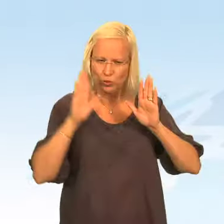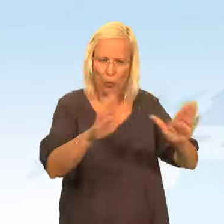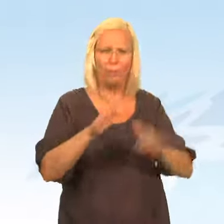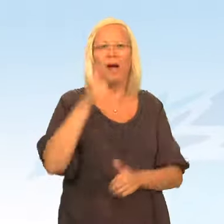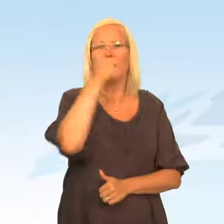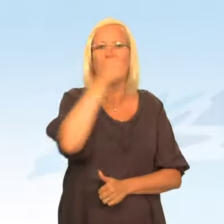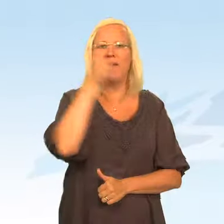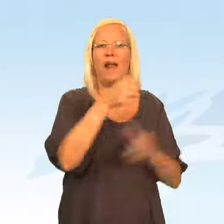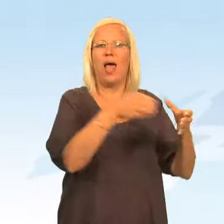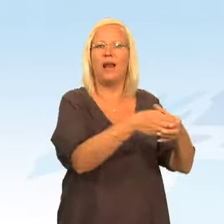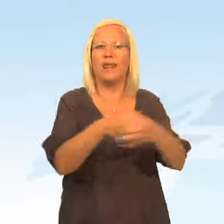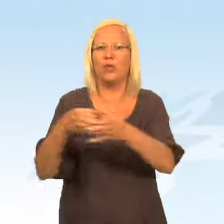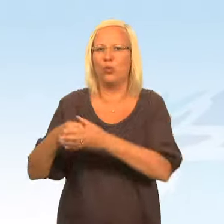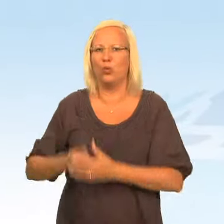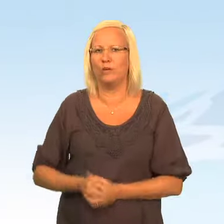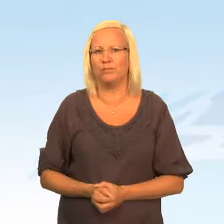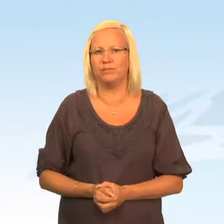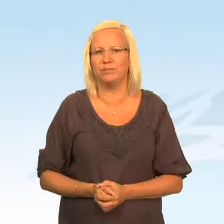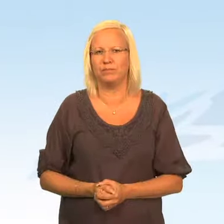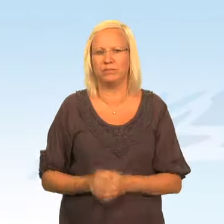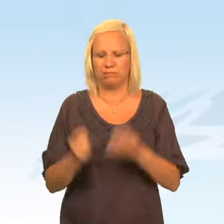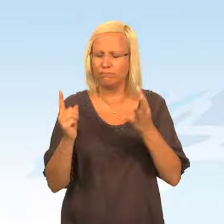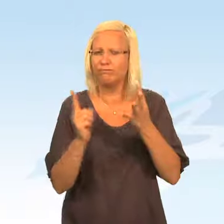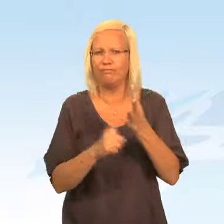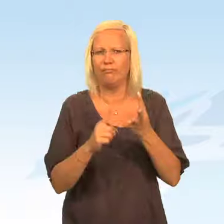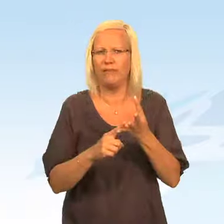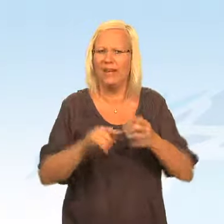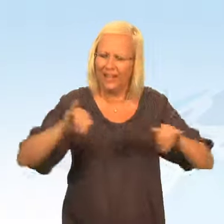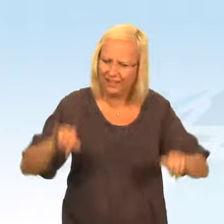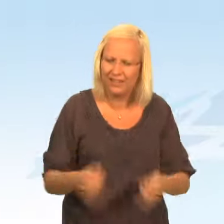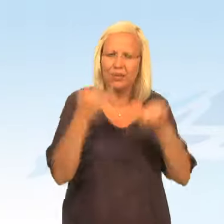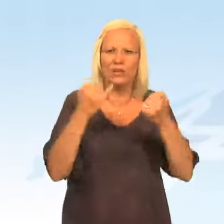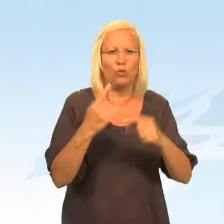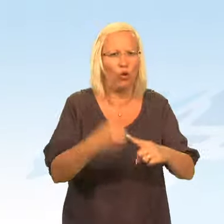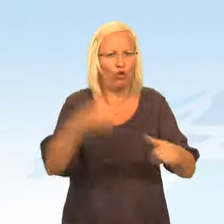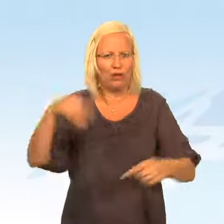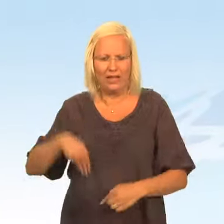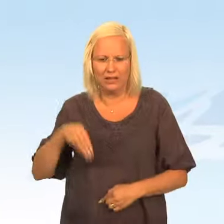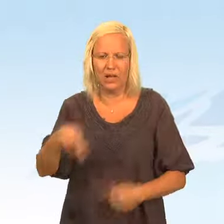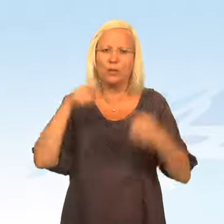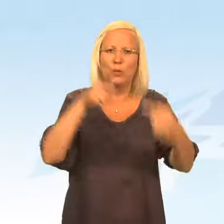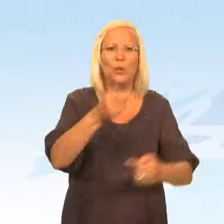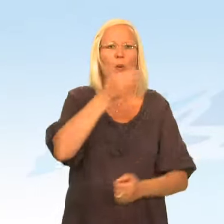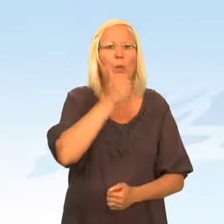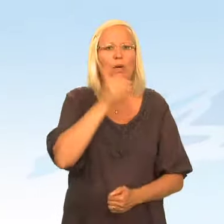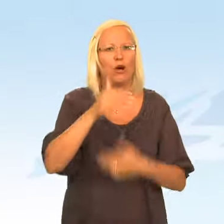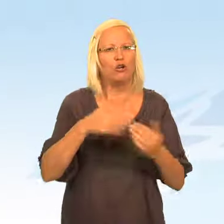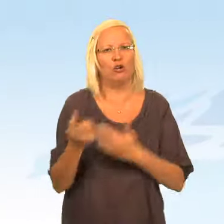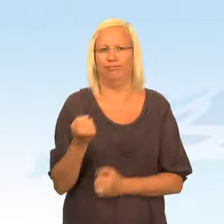kriminella ligorna. Vi har redan sett till att insatserna mot unga som